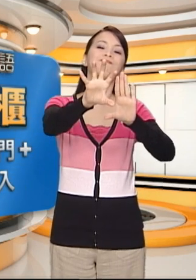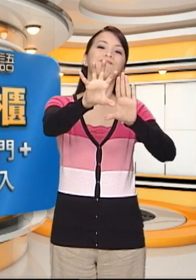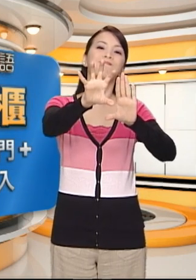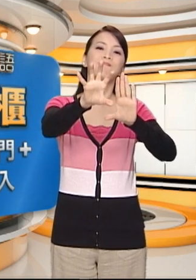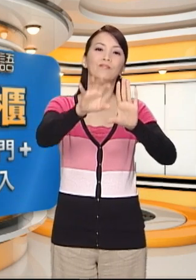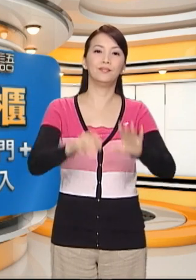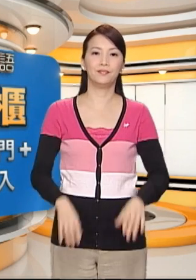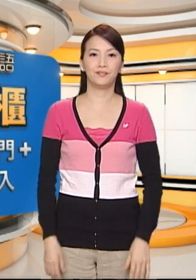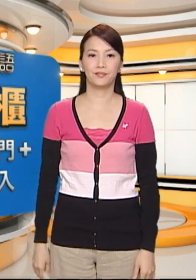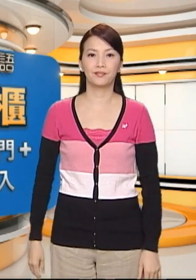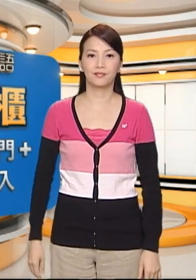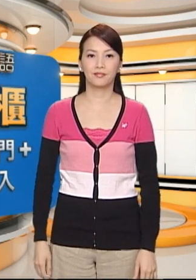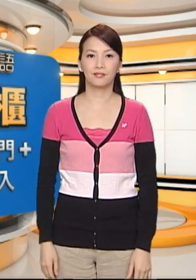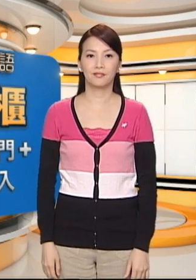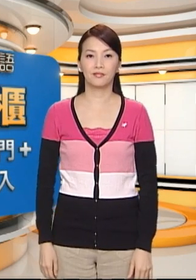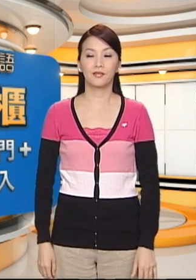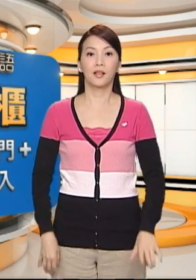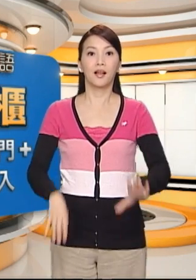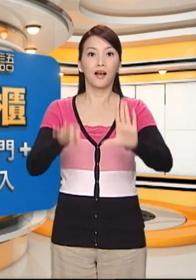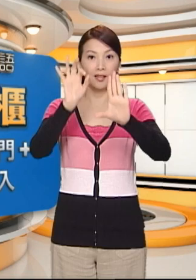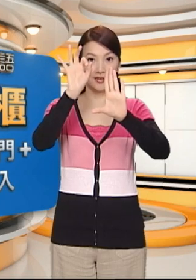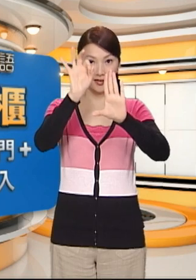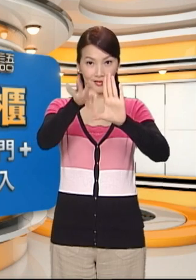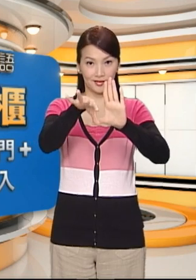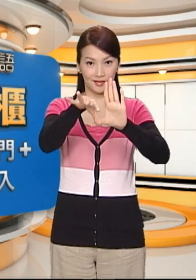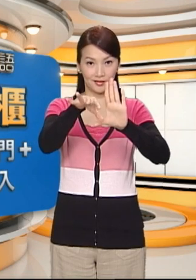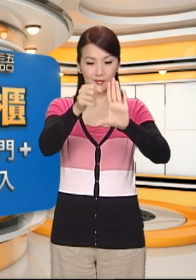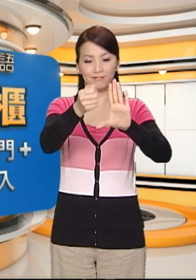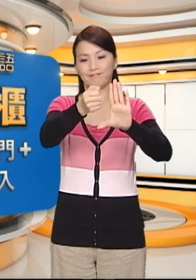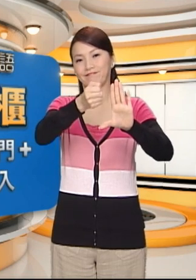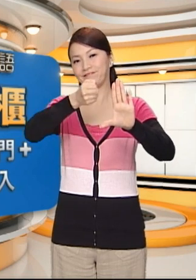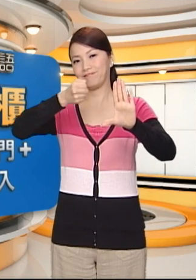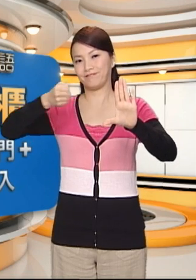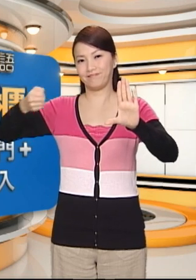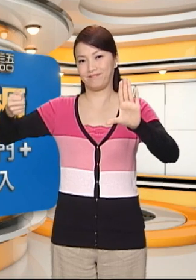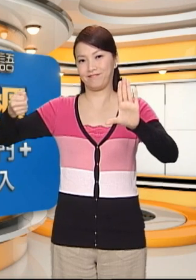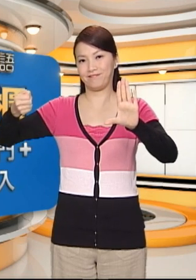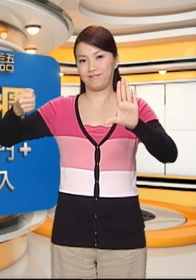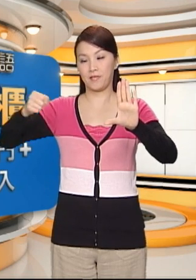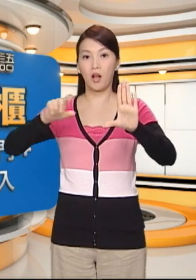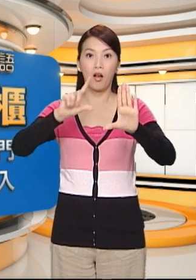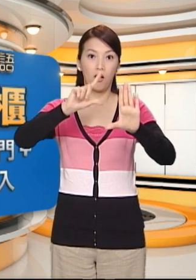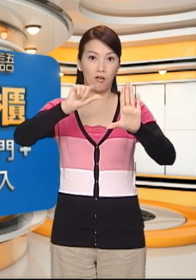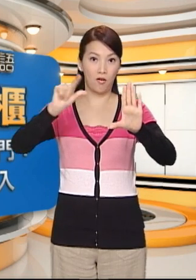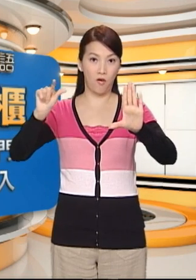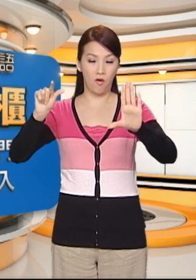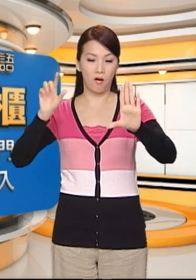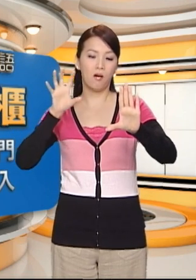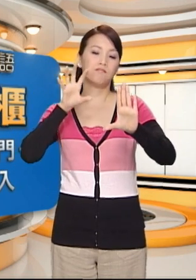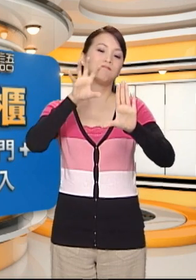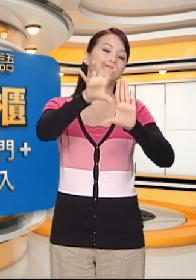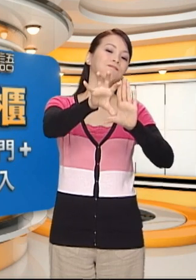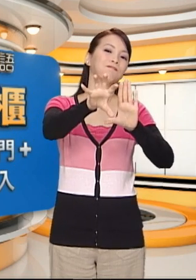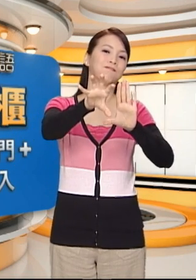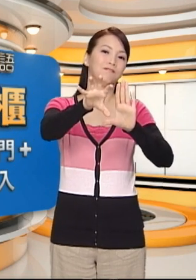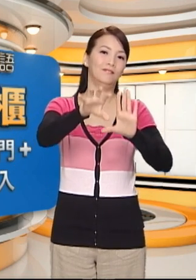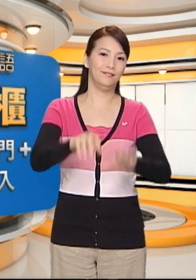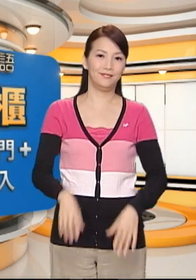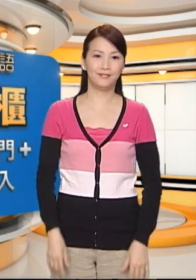进去我们再比一次把钱投进去门一开东西放进去来